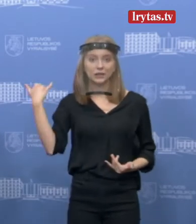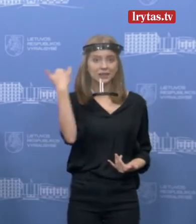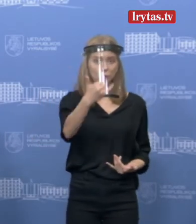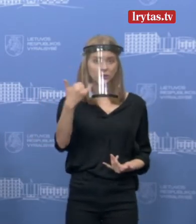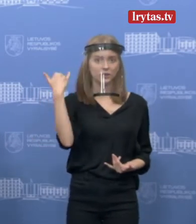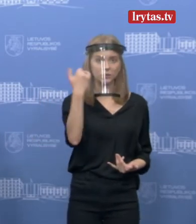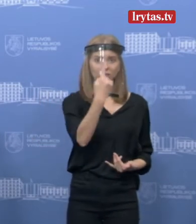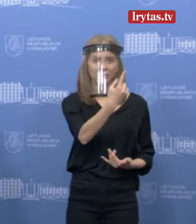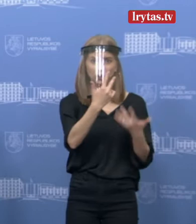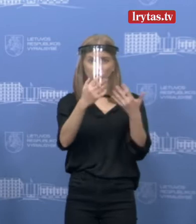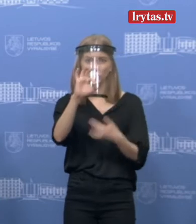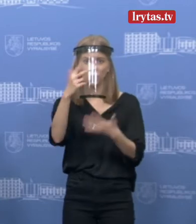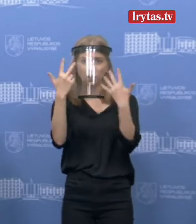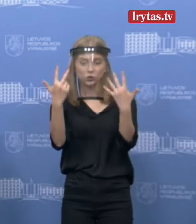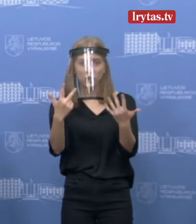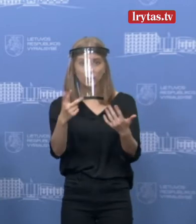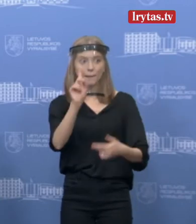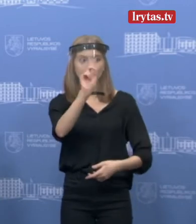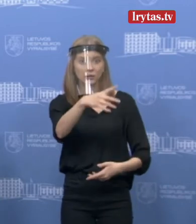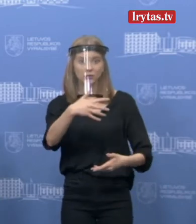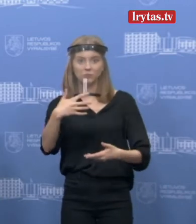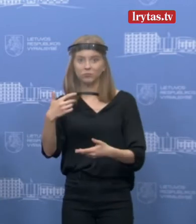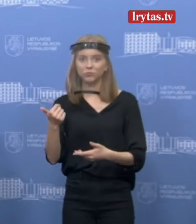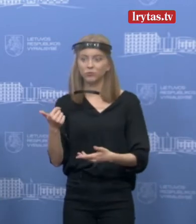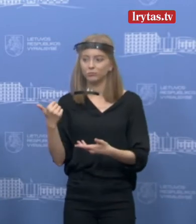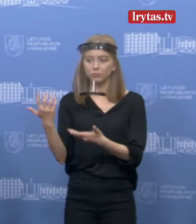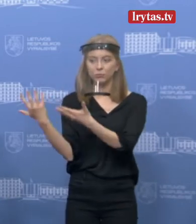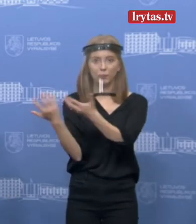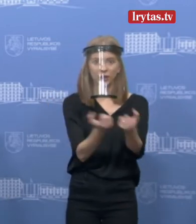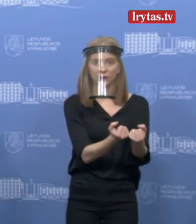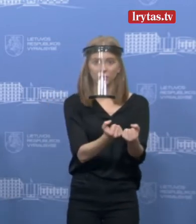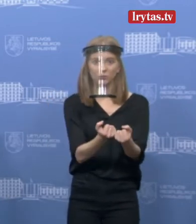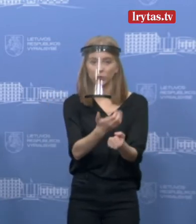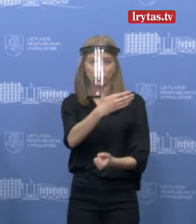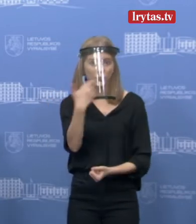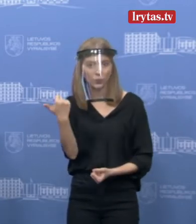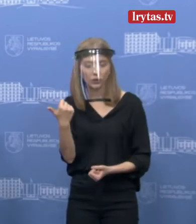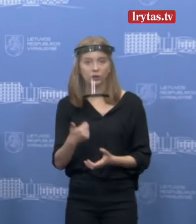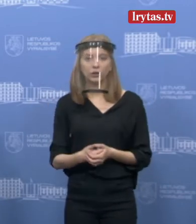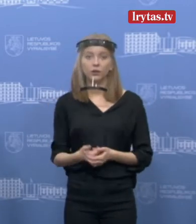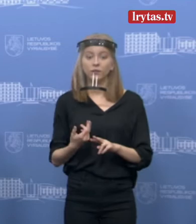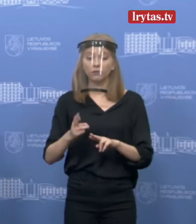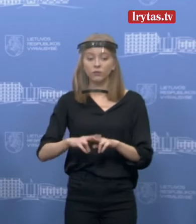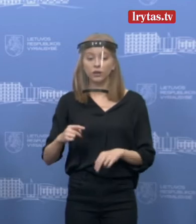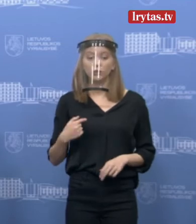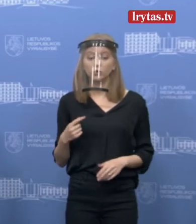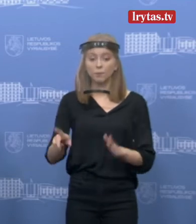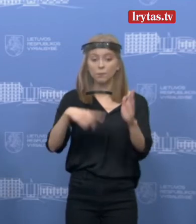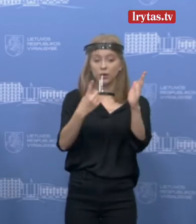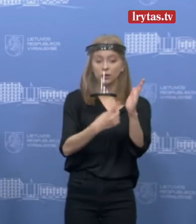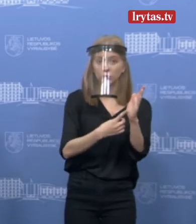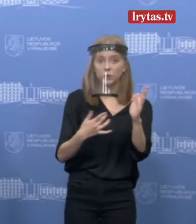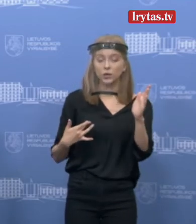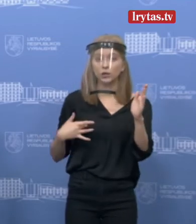1808, dėja, mūsų ne vieno atirtis nepriemė, tai tiesiog aš pagal galimybę paklausiau, galbūt galima